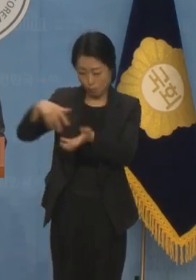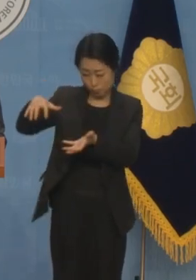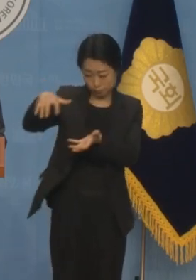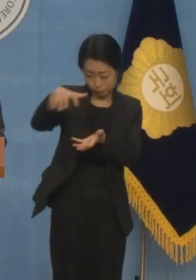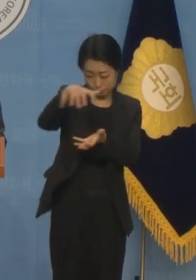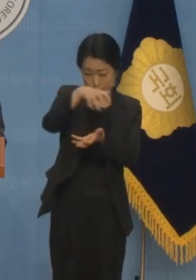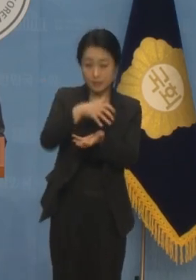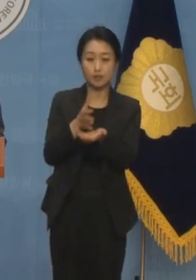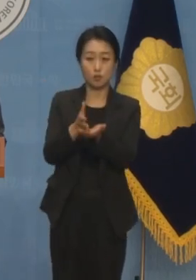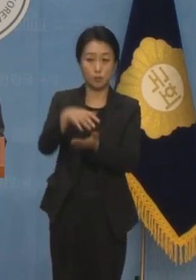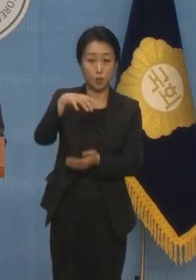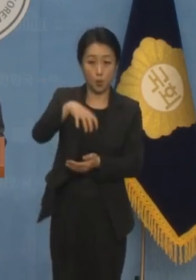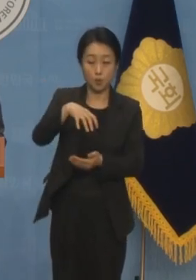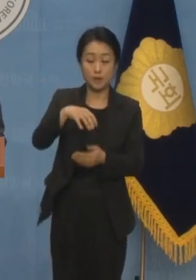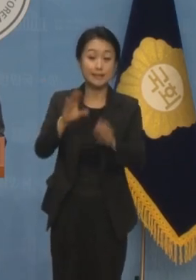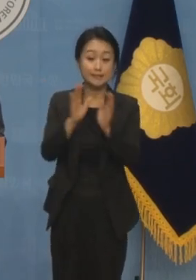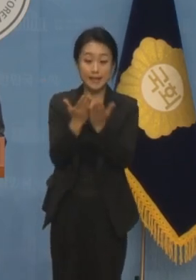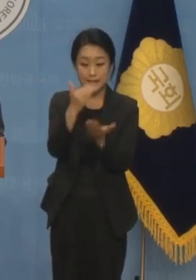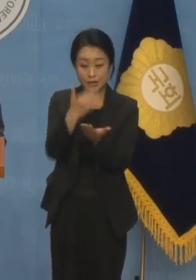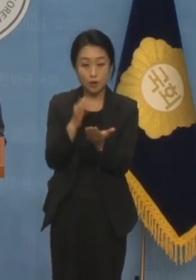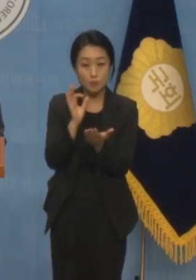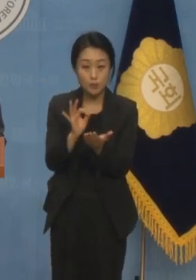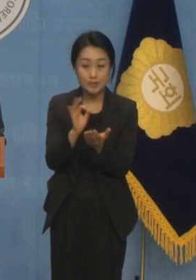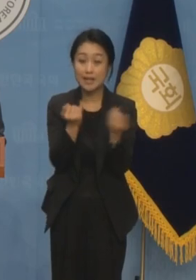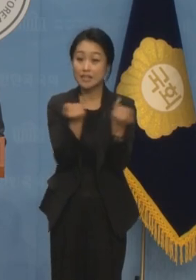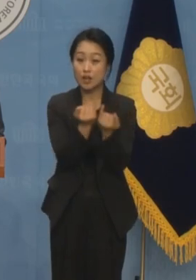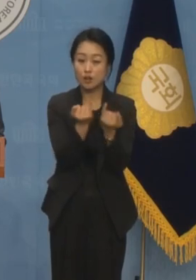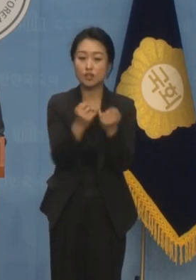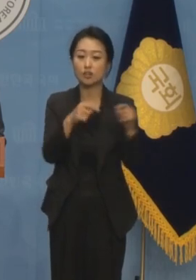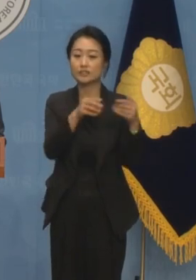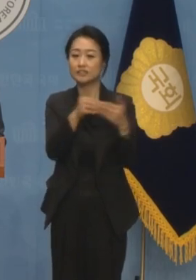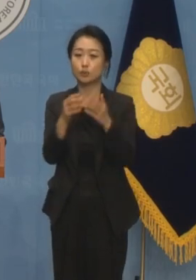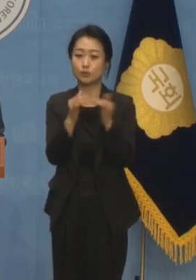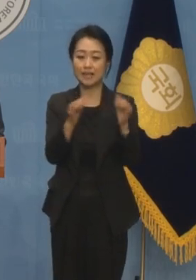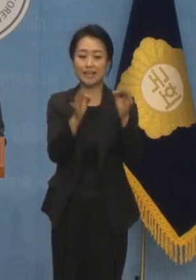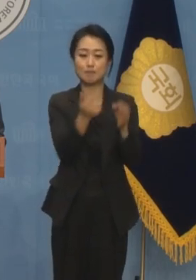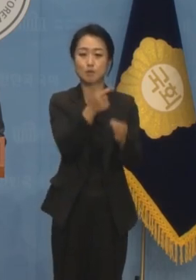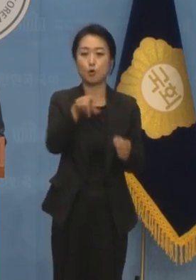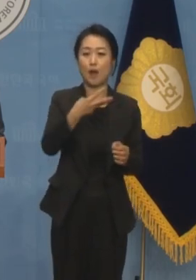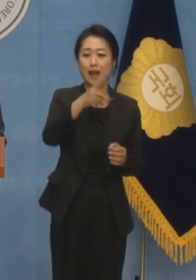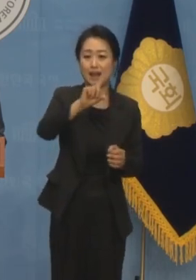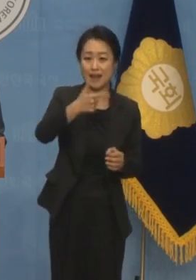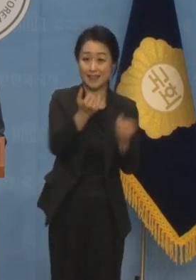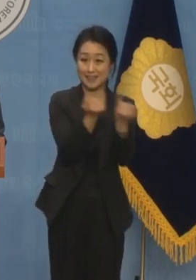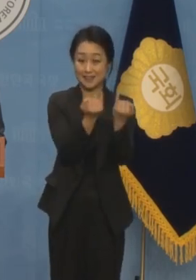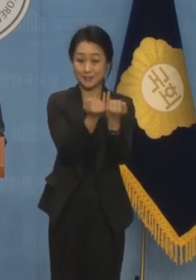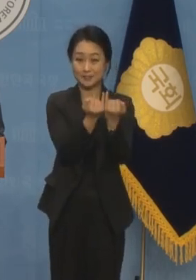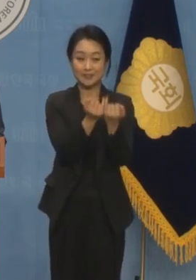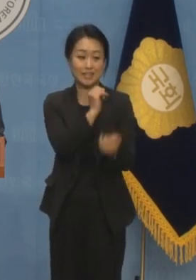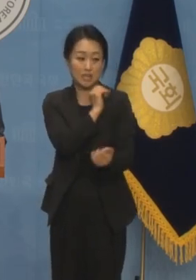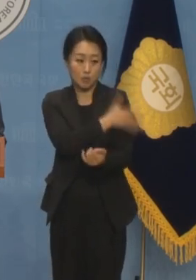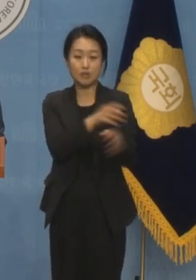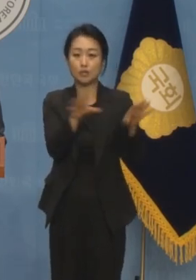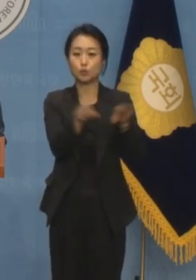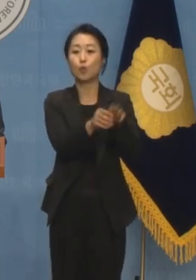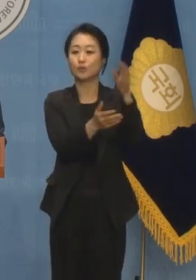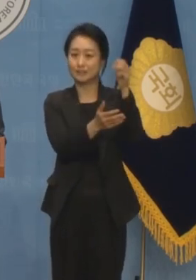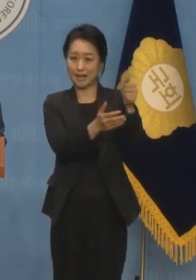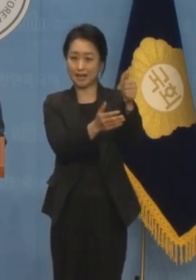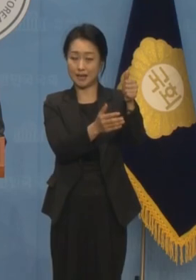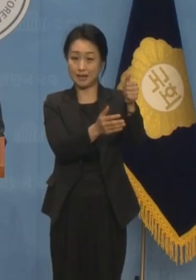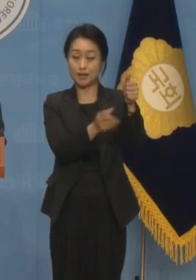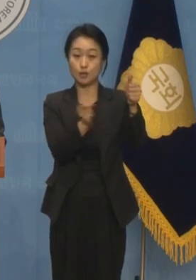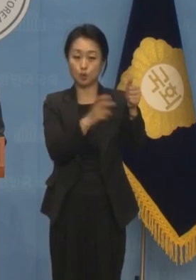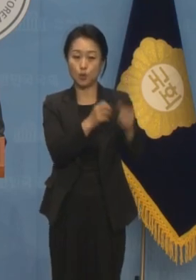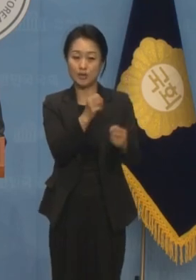하나입니다. 이 책에 따르면 당시 여성 지도자였던 김활란, 이와이대 전 총장과 모윤숙